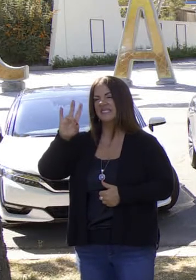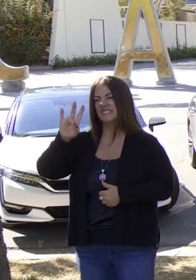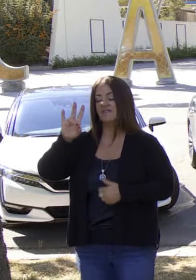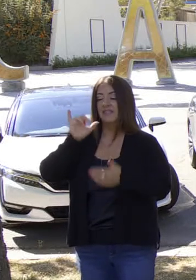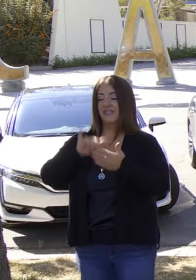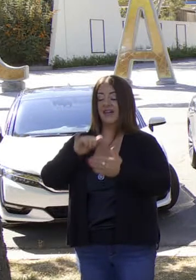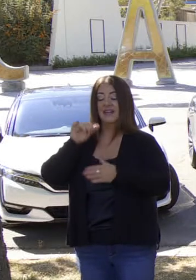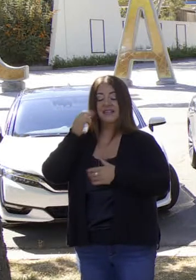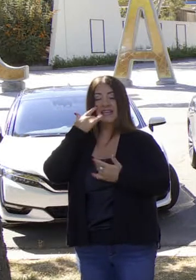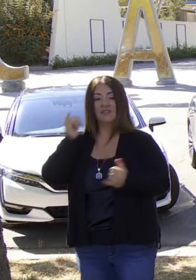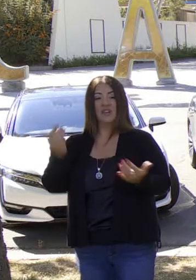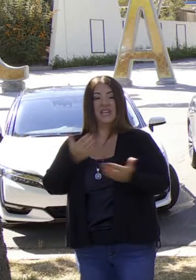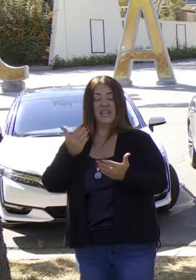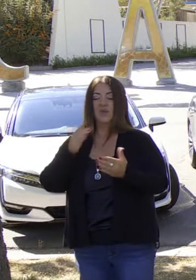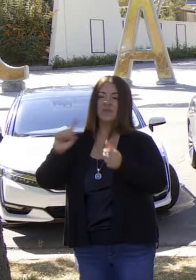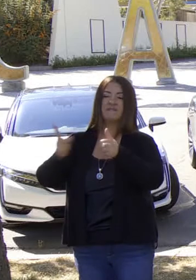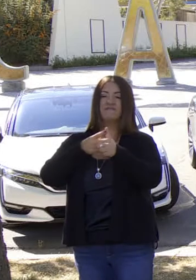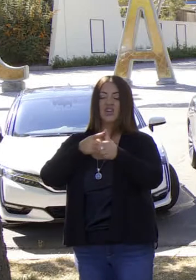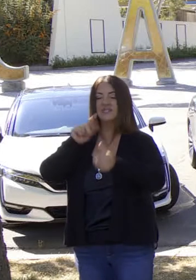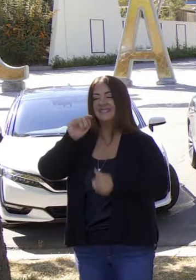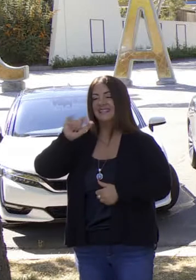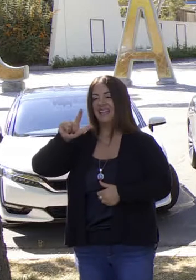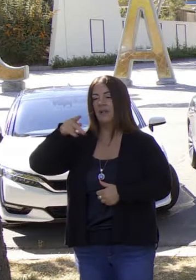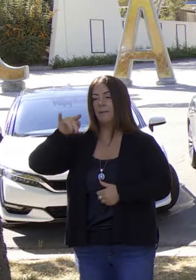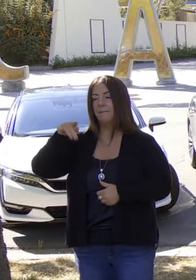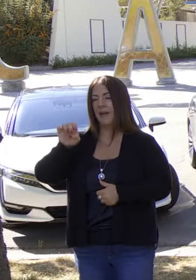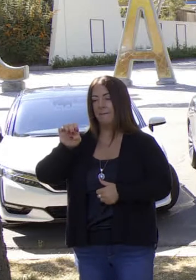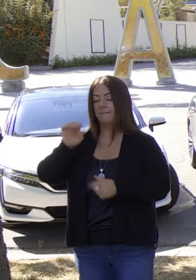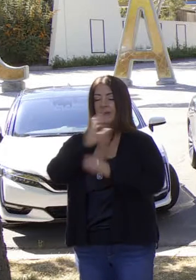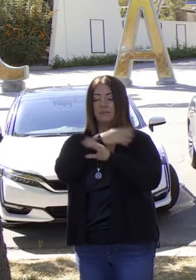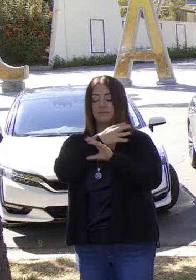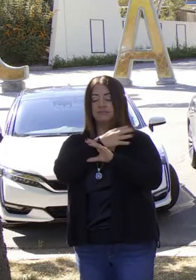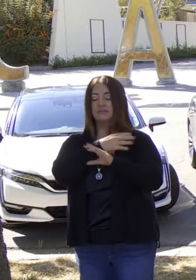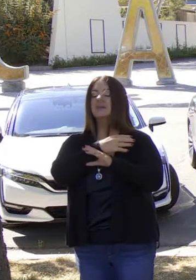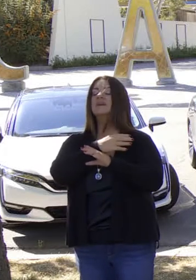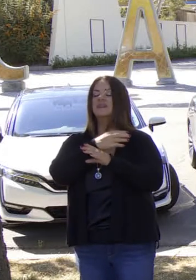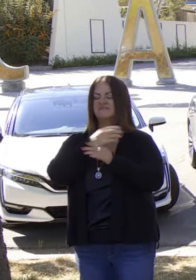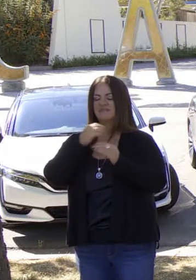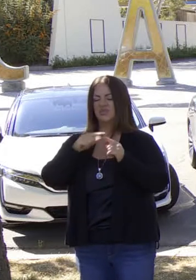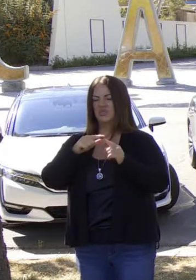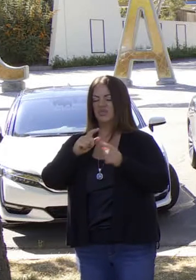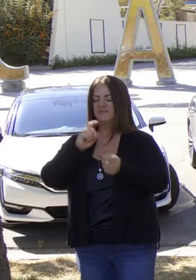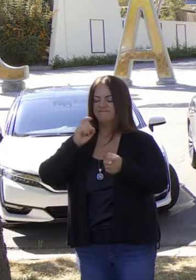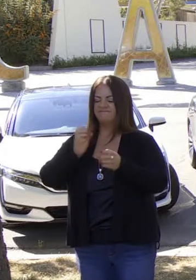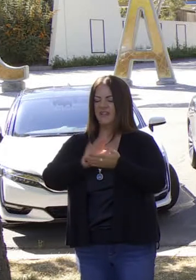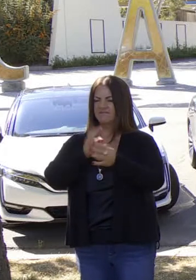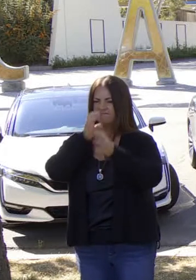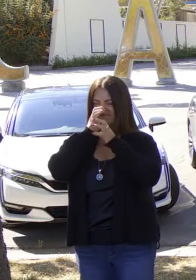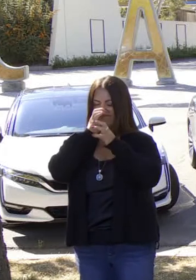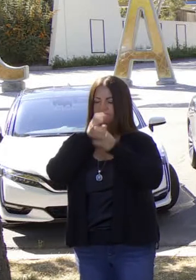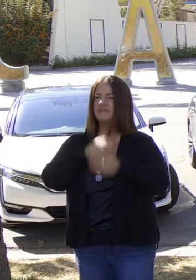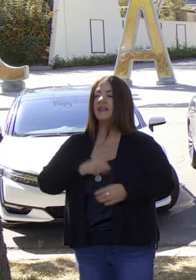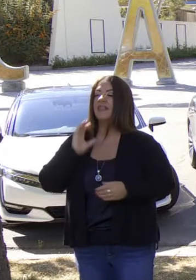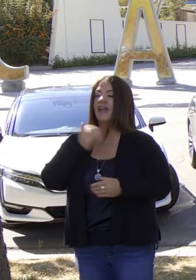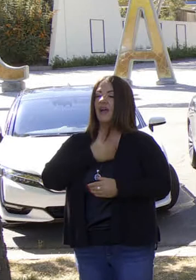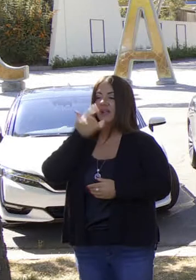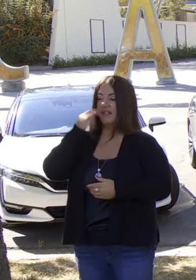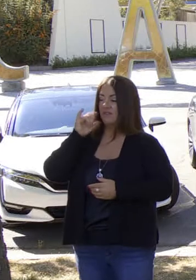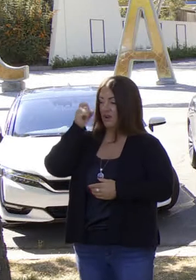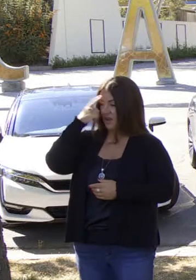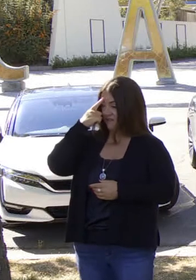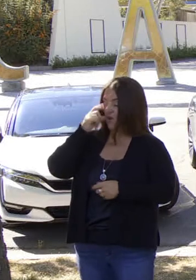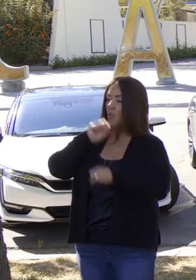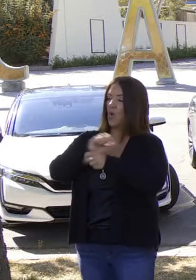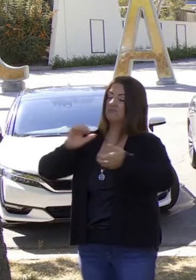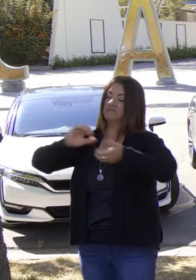1967, desde ese año, California dirigió al país en emisiones de carbono. Trabajando con Richard